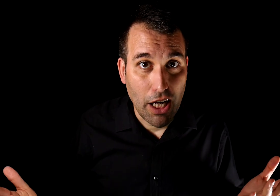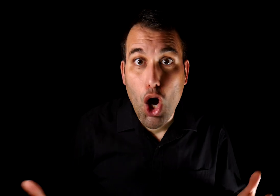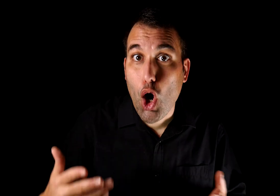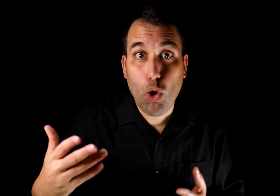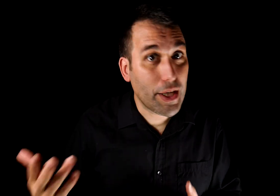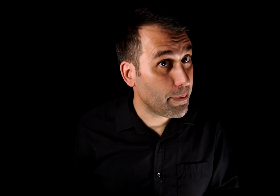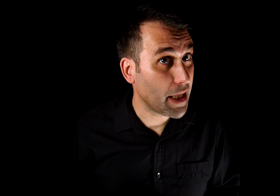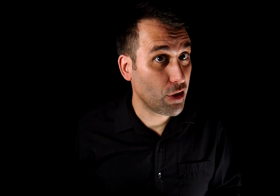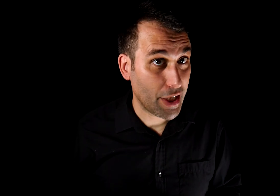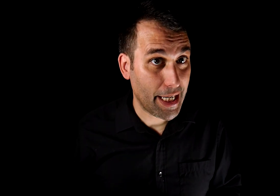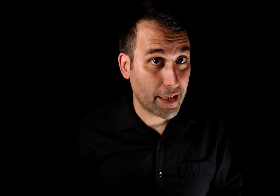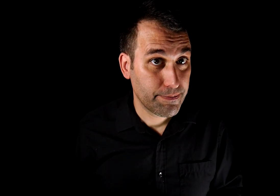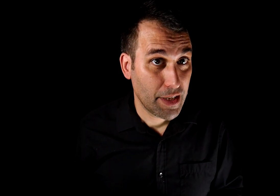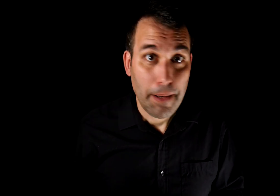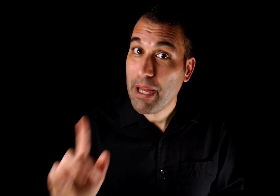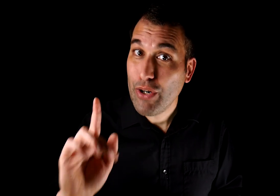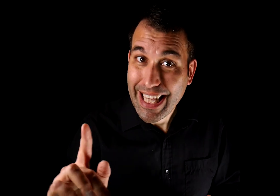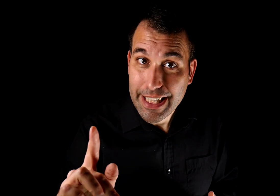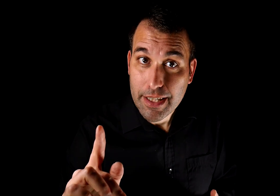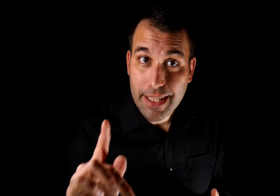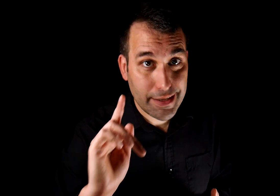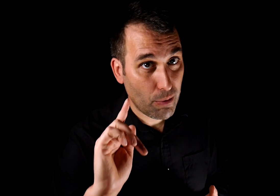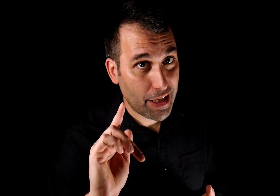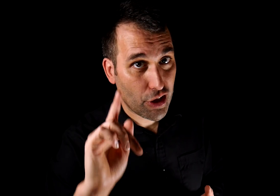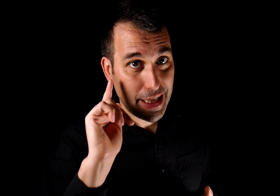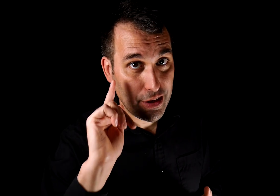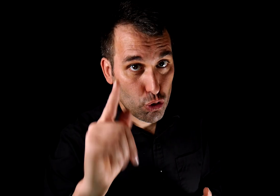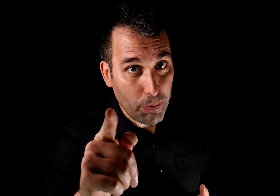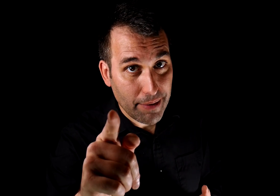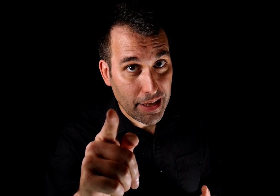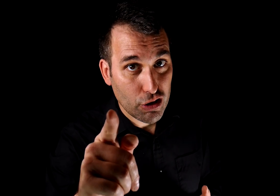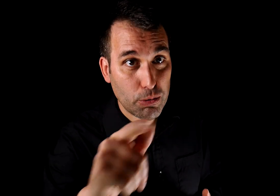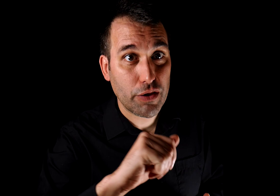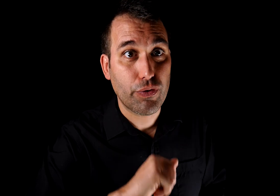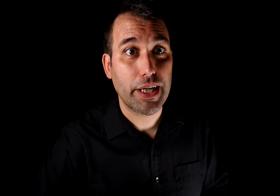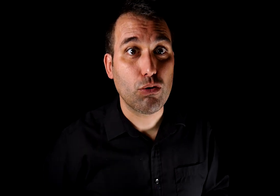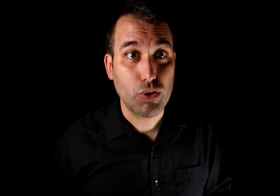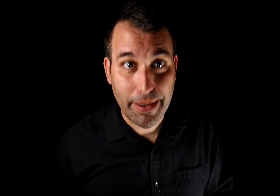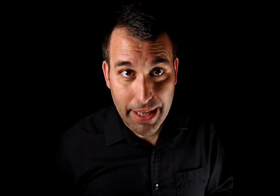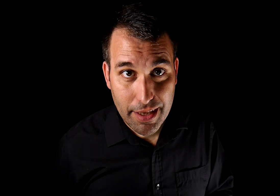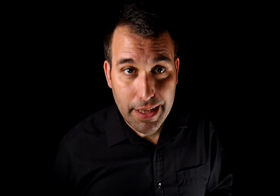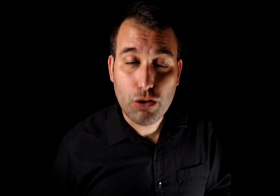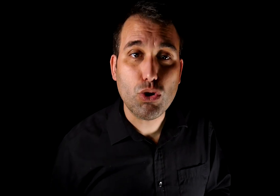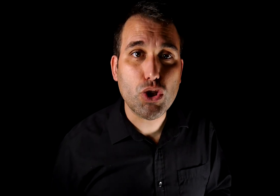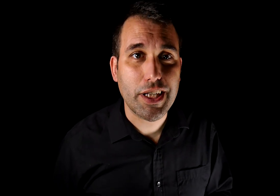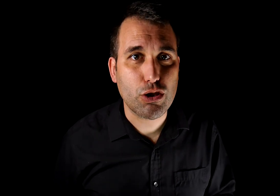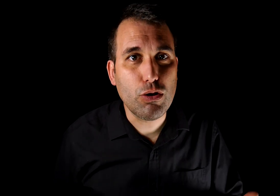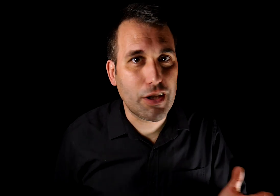o acepta que no te crean. Pero nadie está obligado a creer en tu palabra como si fuera un deber. Incluso si te resulta